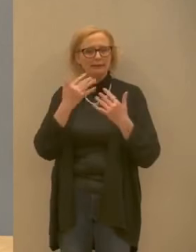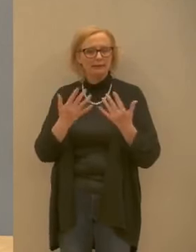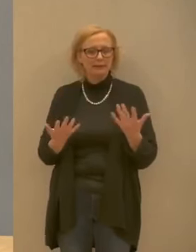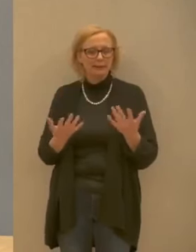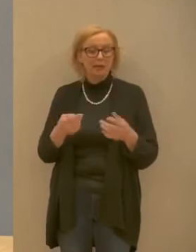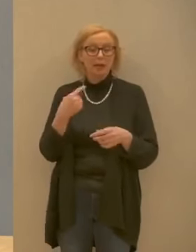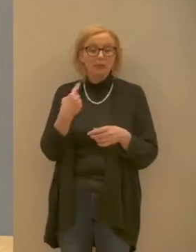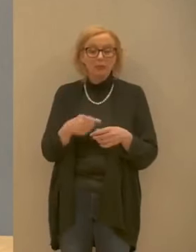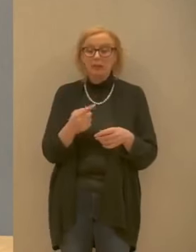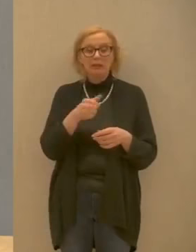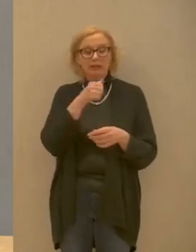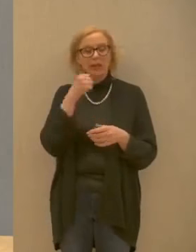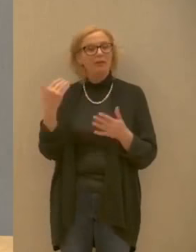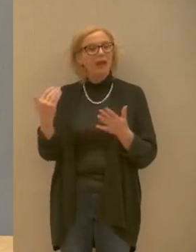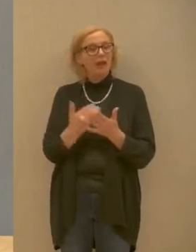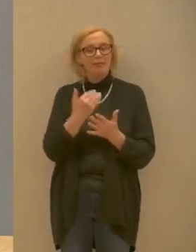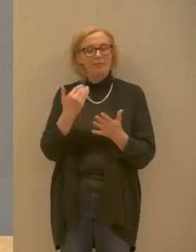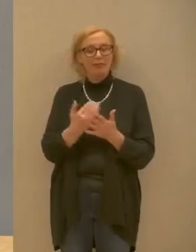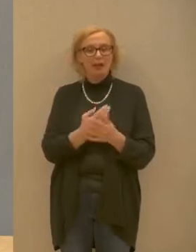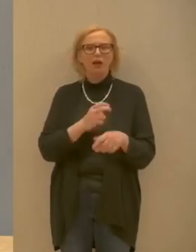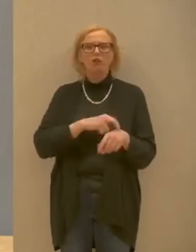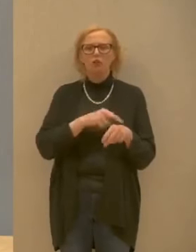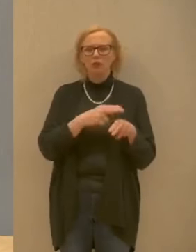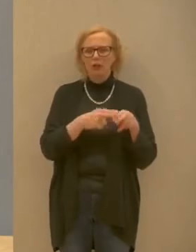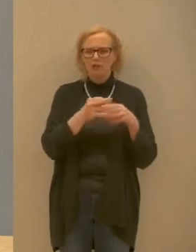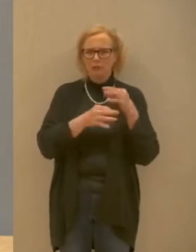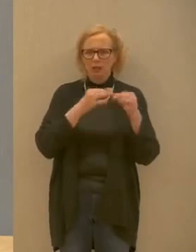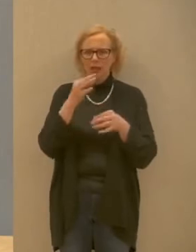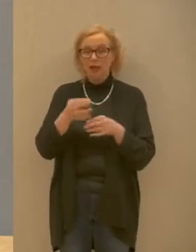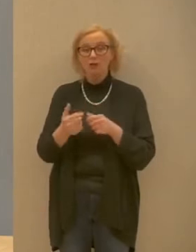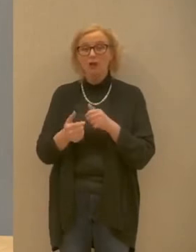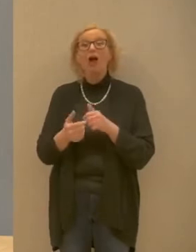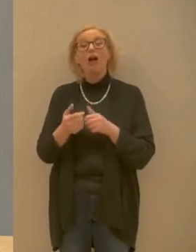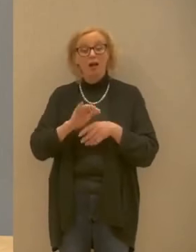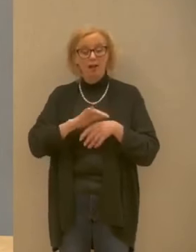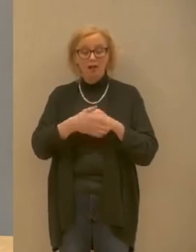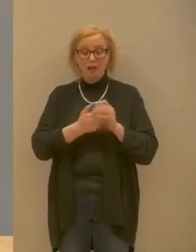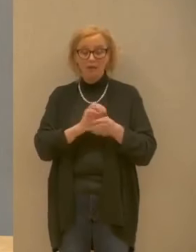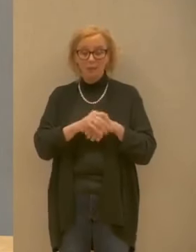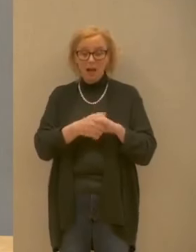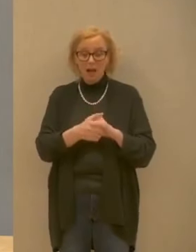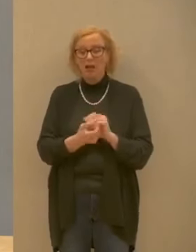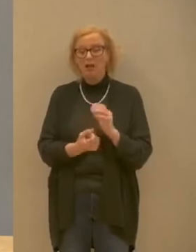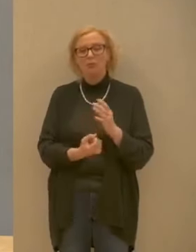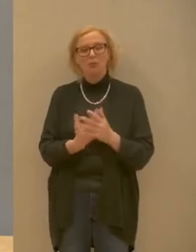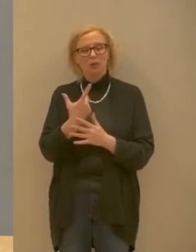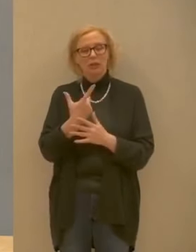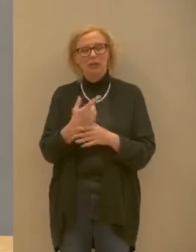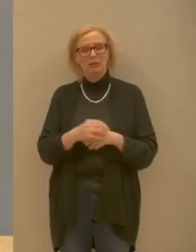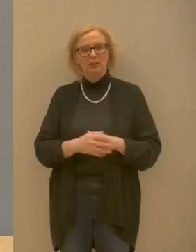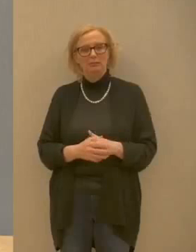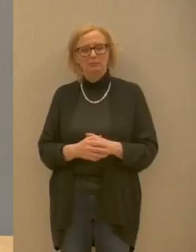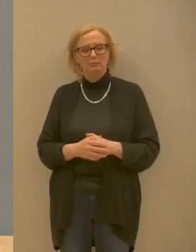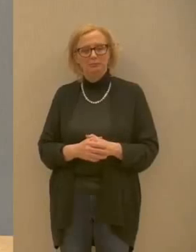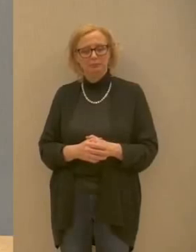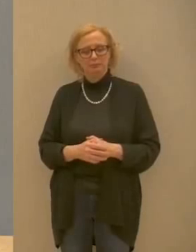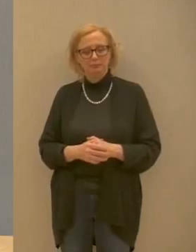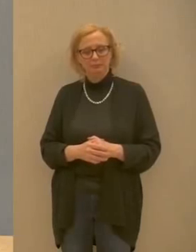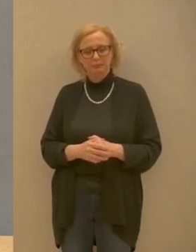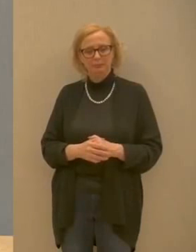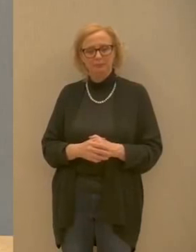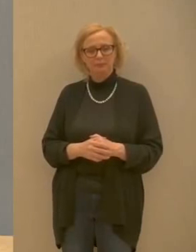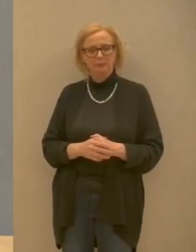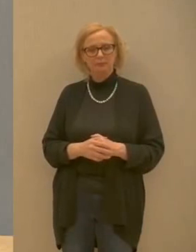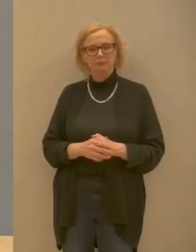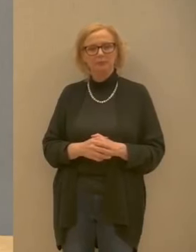che diceva Ferro cioè utilizzare le nostre mani senza averle lavate prima è un pericolo che aumenta la possibilità di contagio ecco